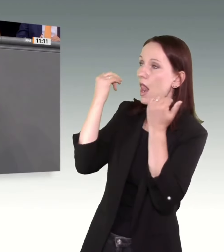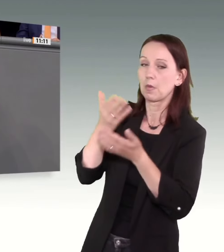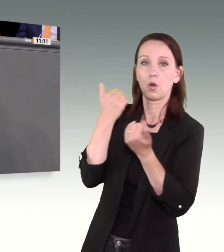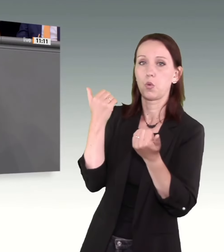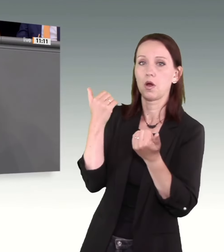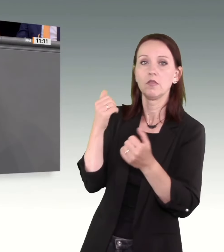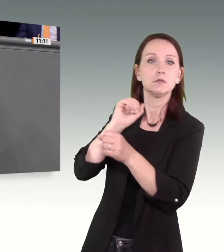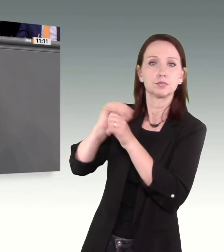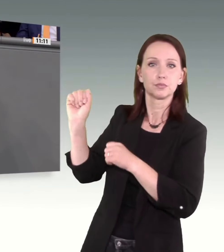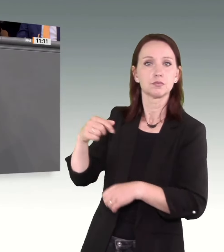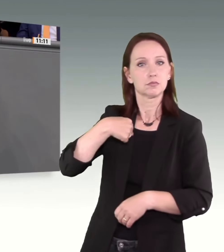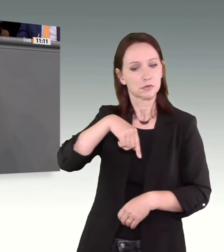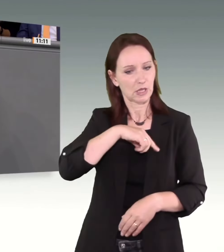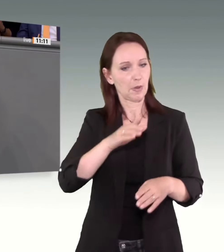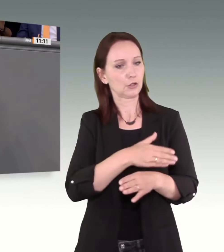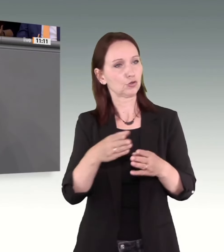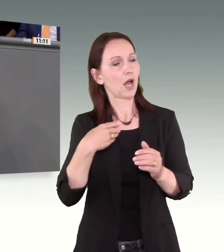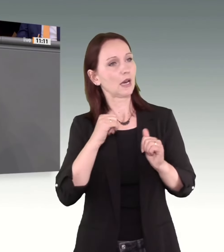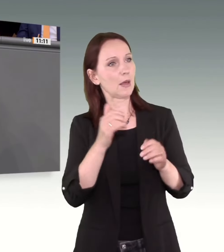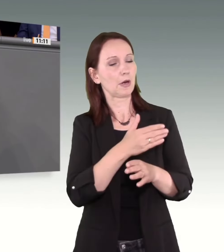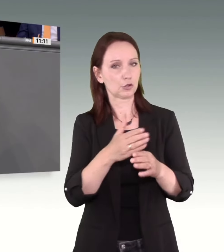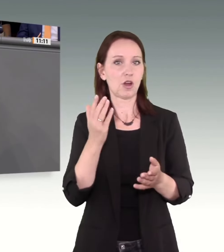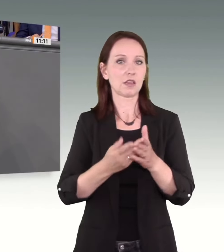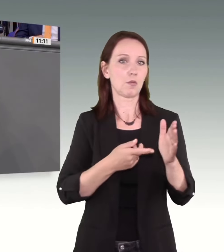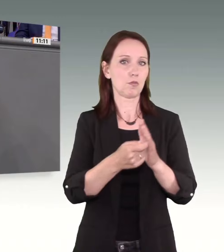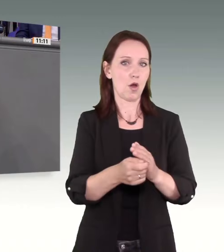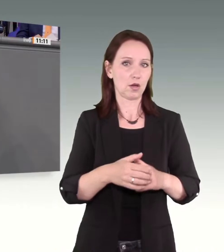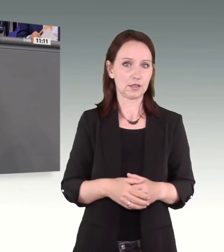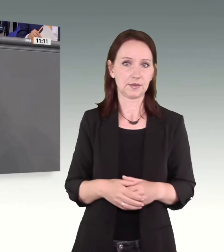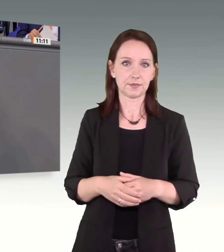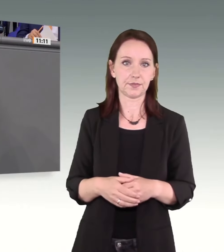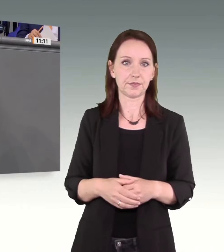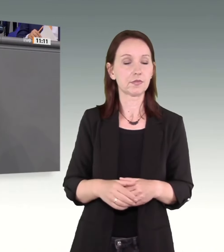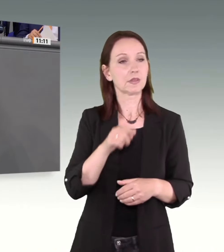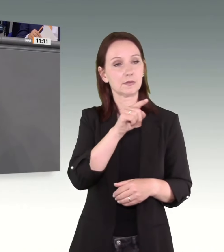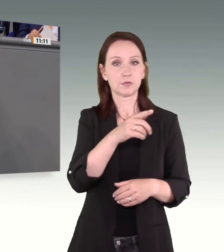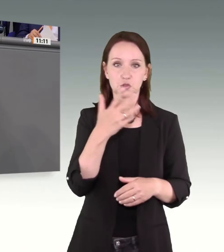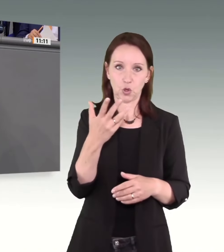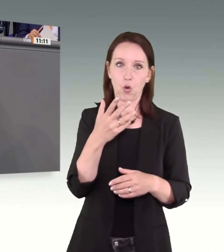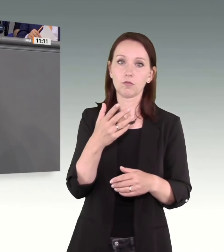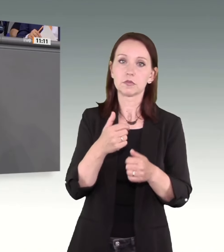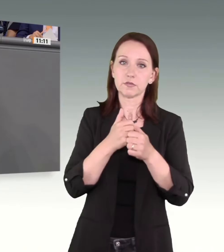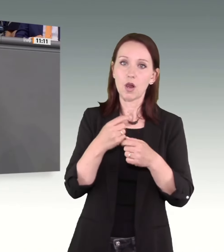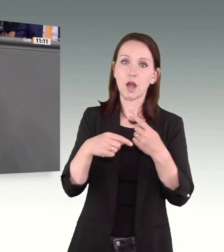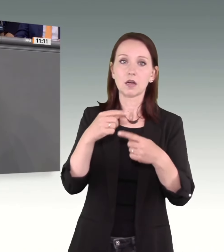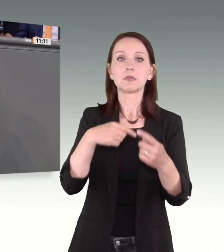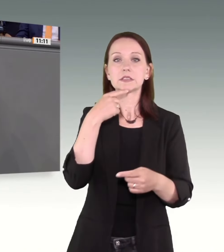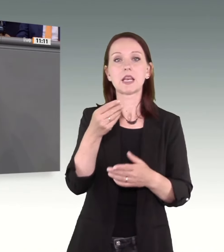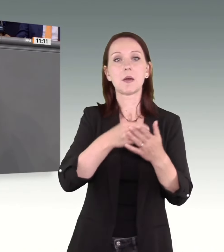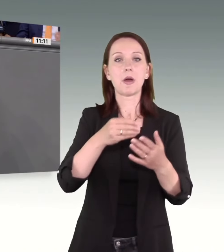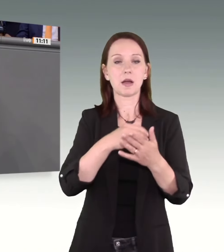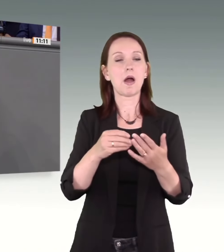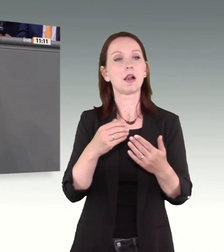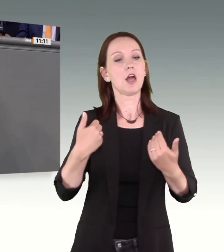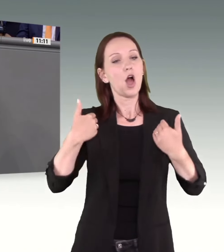selbstbestimmende Lebensentscheidungen getroffen hat. Ihre Folgerung führt sie zu der Annahme des Merkmals der Ausnutzung körperlicher